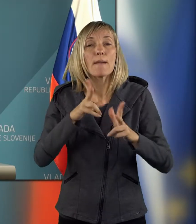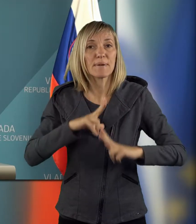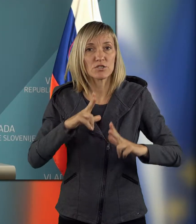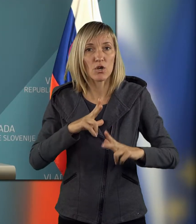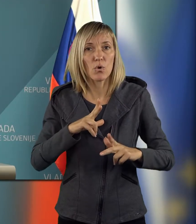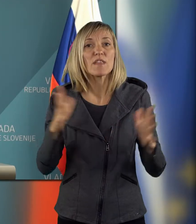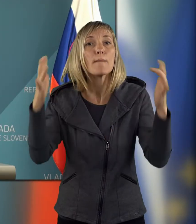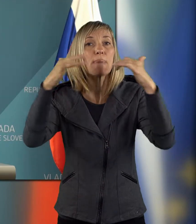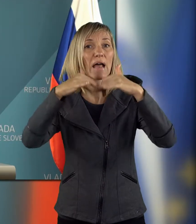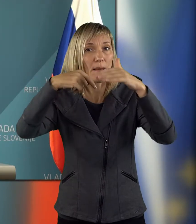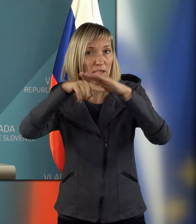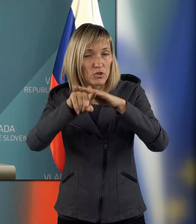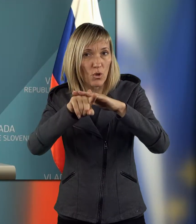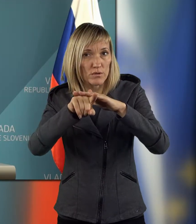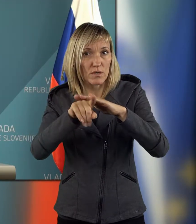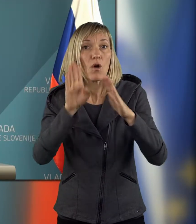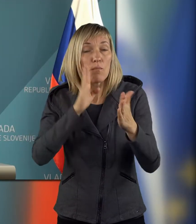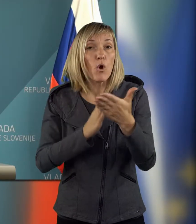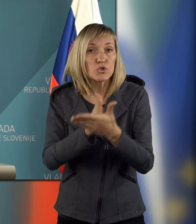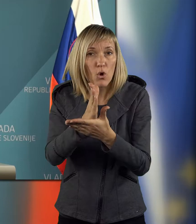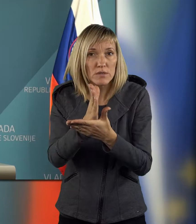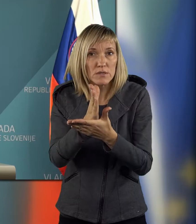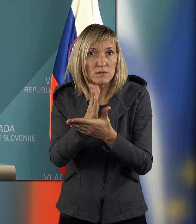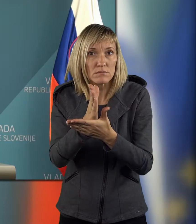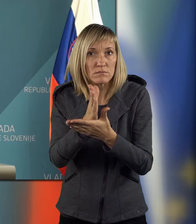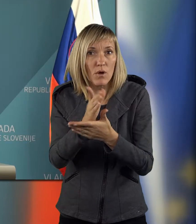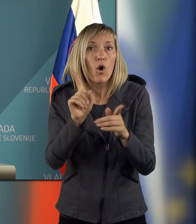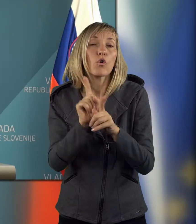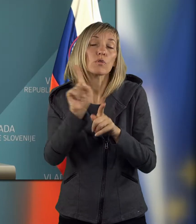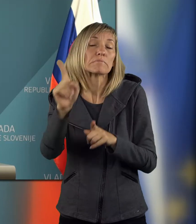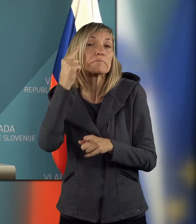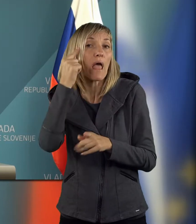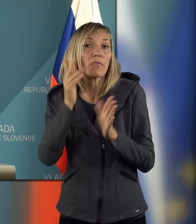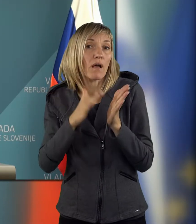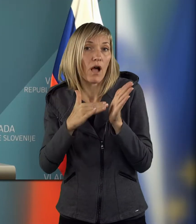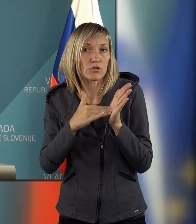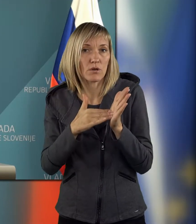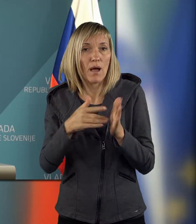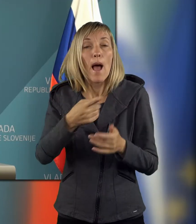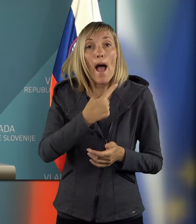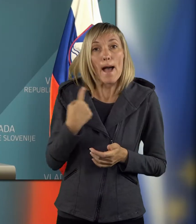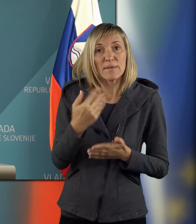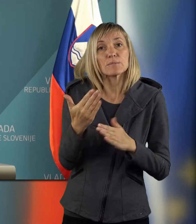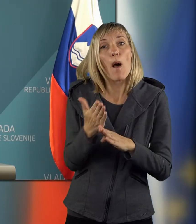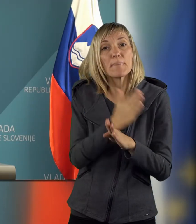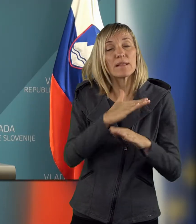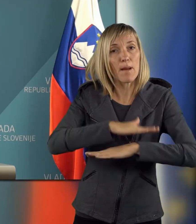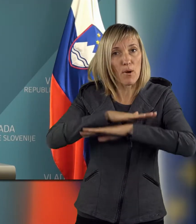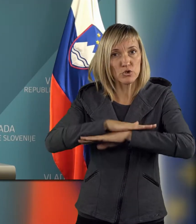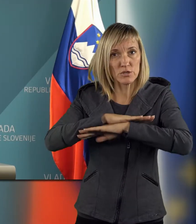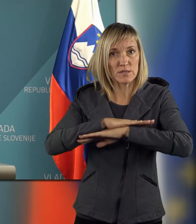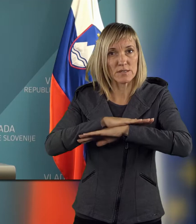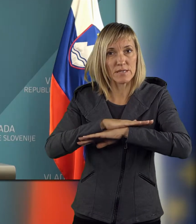pričakujete v parlamentu? Bo to šlo skozi vse po vaše? Mi smo pred počitnicami